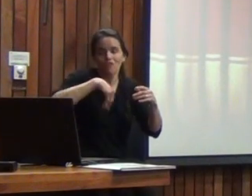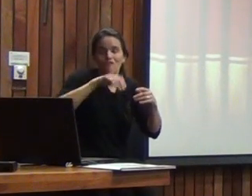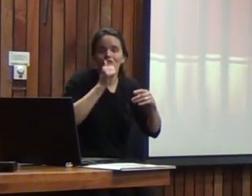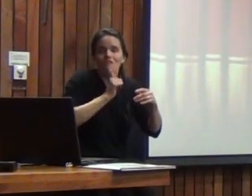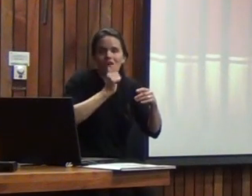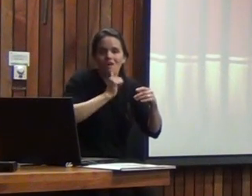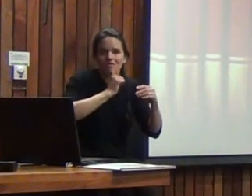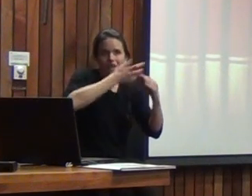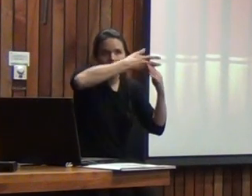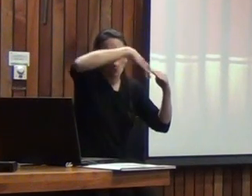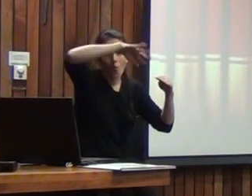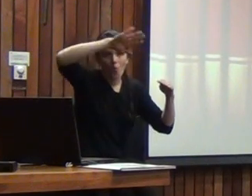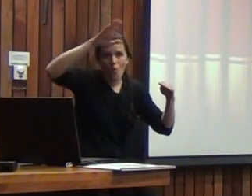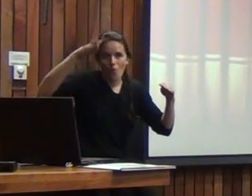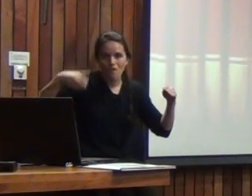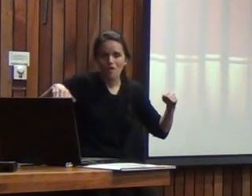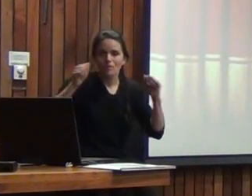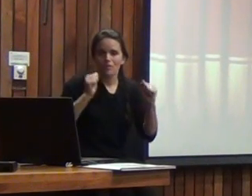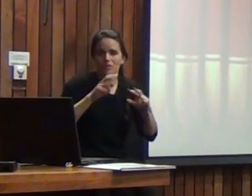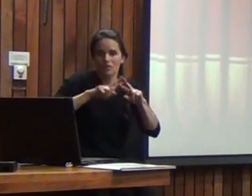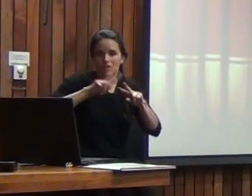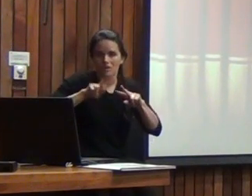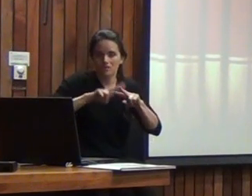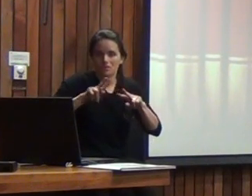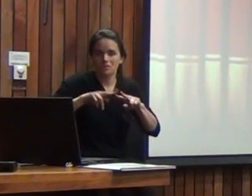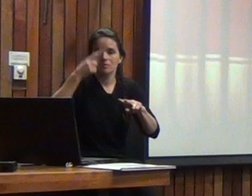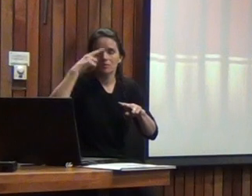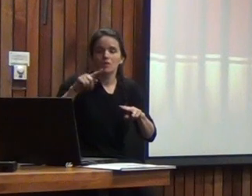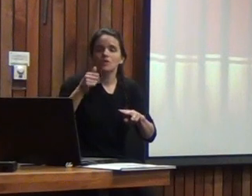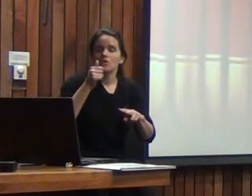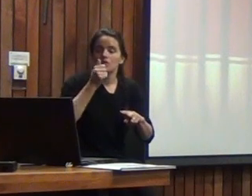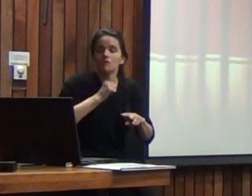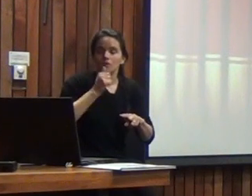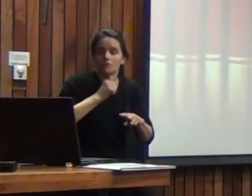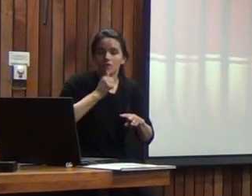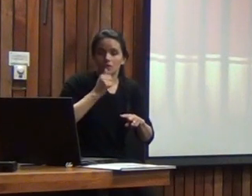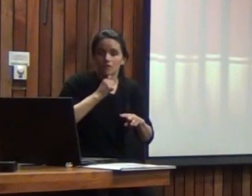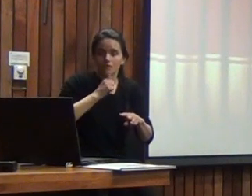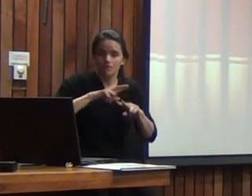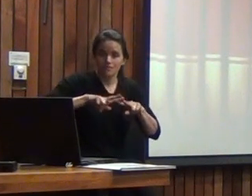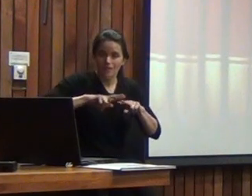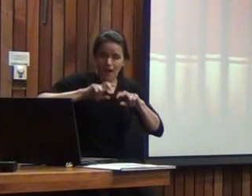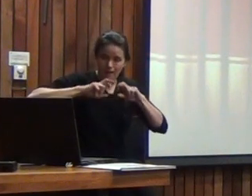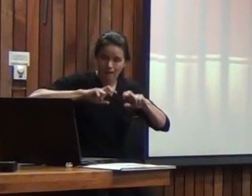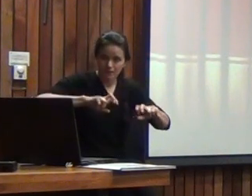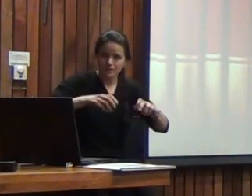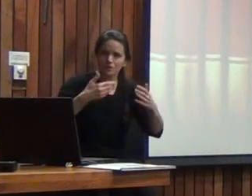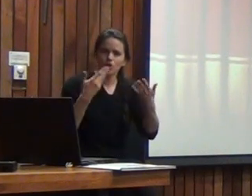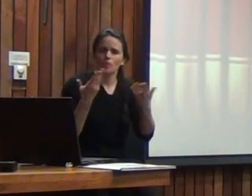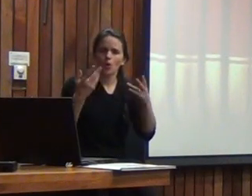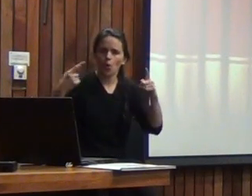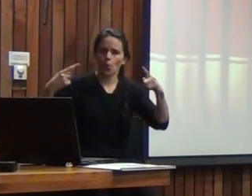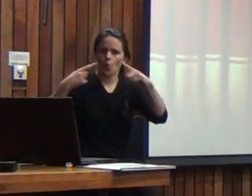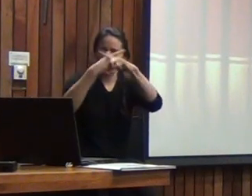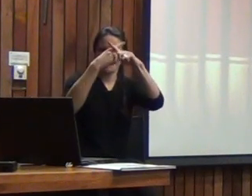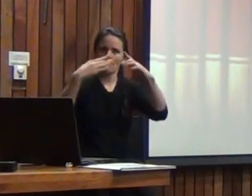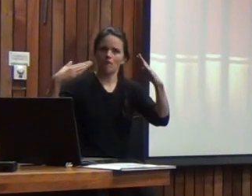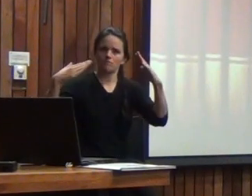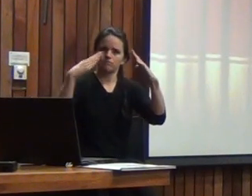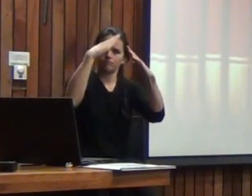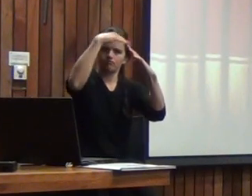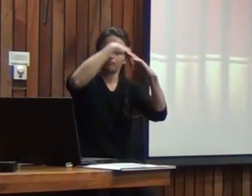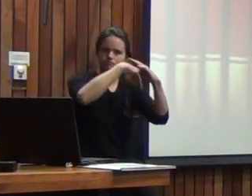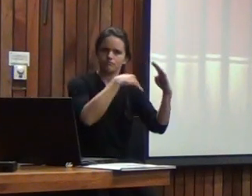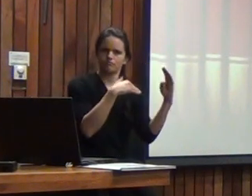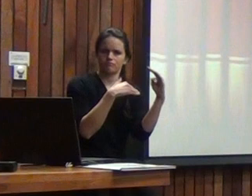curvas rock pero esperamos poder hacerlo cuando tengamos la potencia suficiente para hacerlo ya que es justamente el punto donde se cruzan las dos curvas las de la